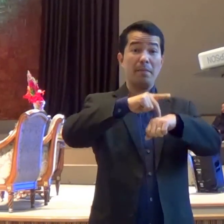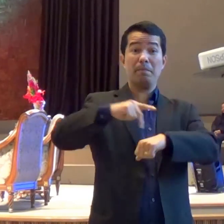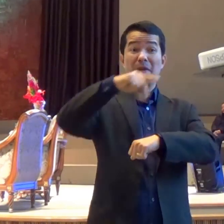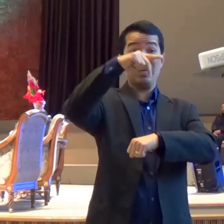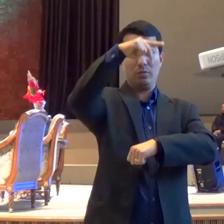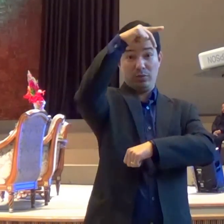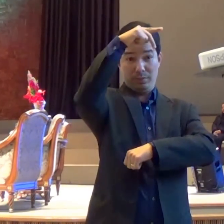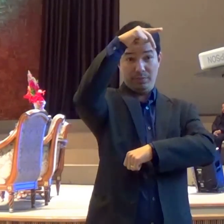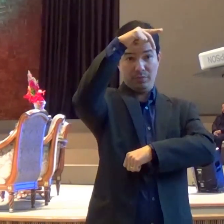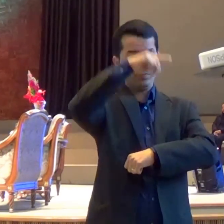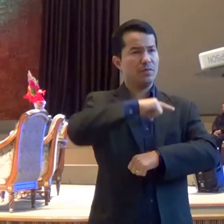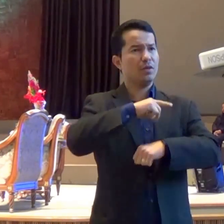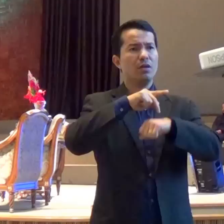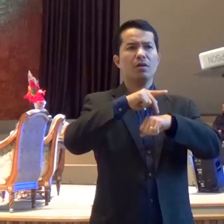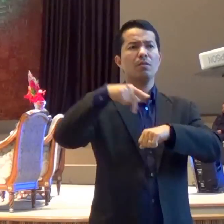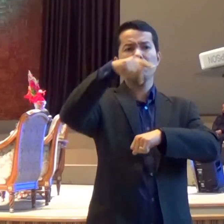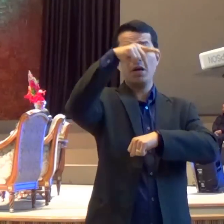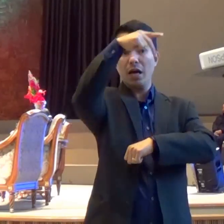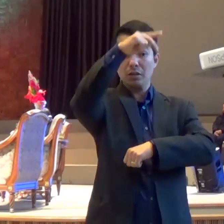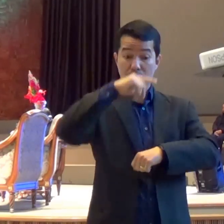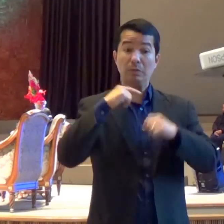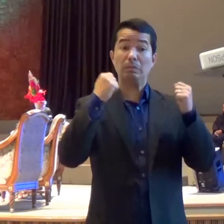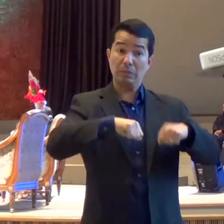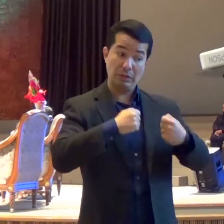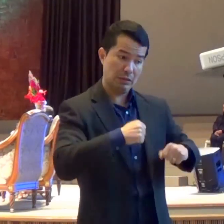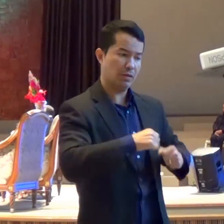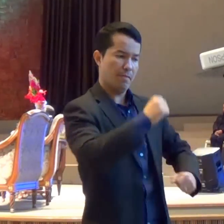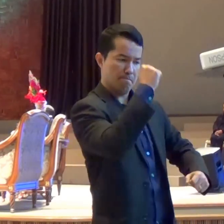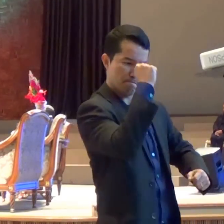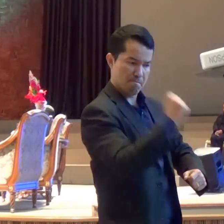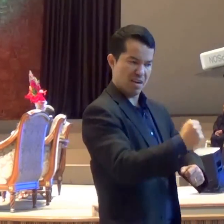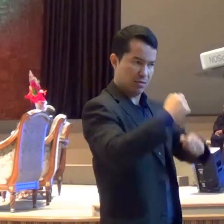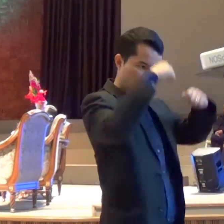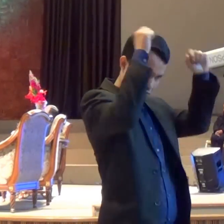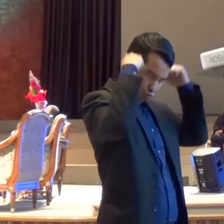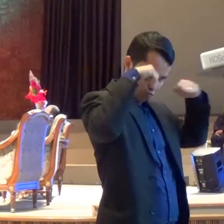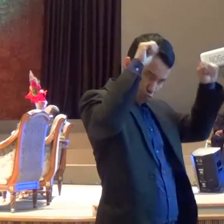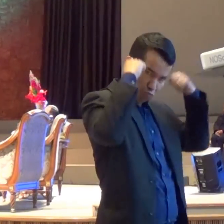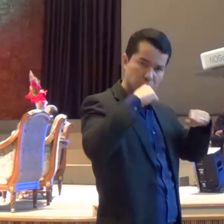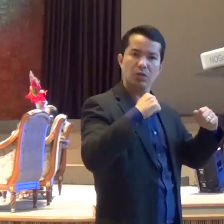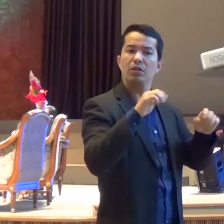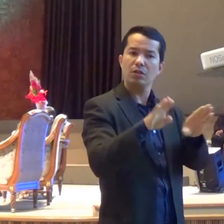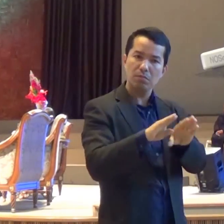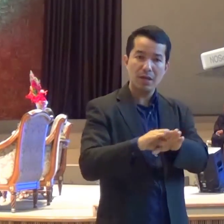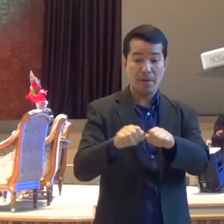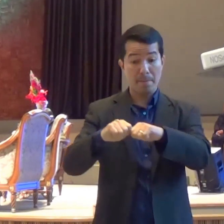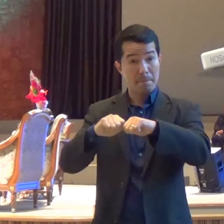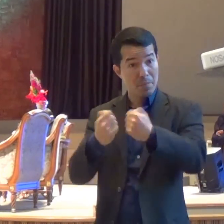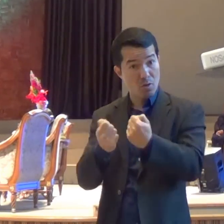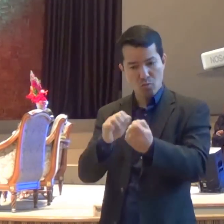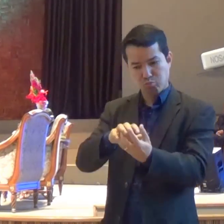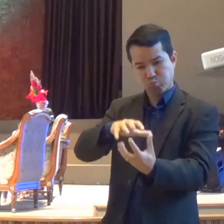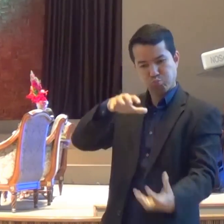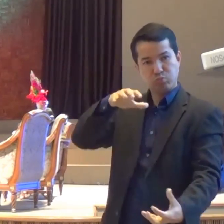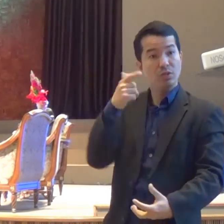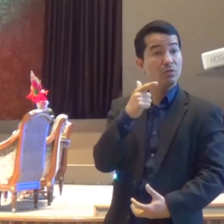devia ser sacrificado o cordeiro pascal Jesus enviou Pedro e João